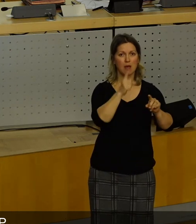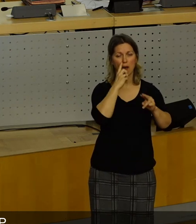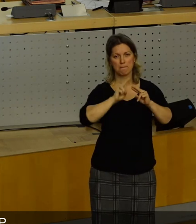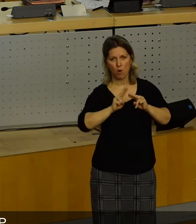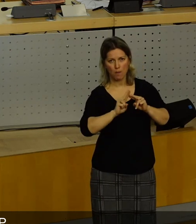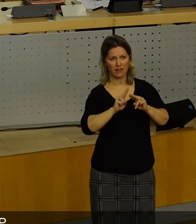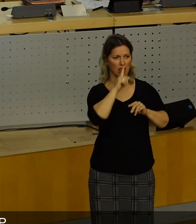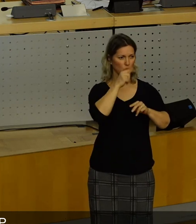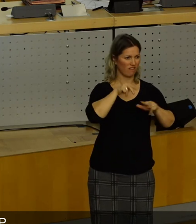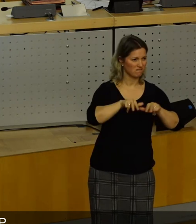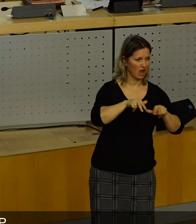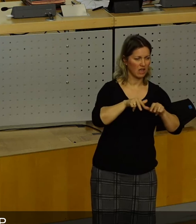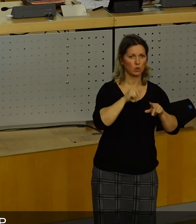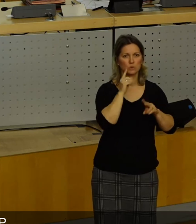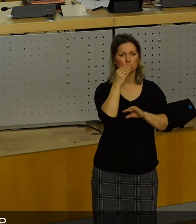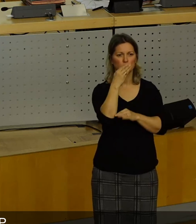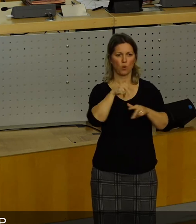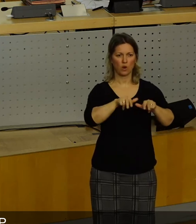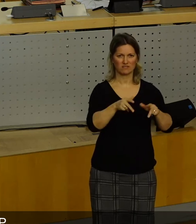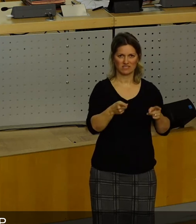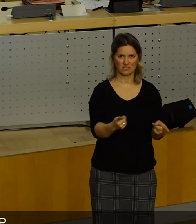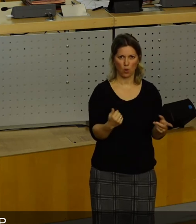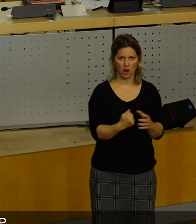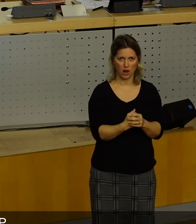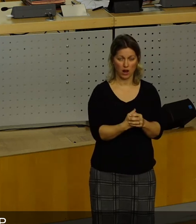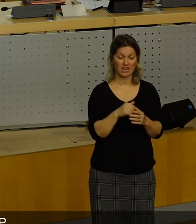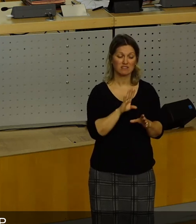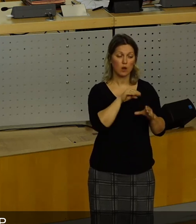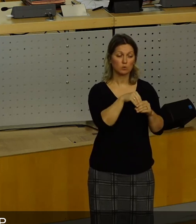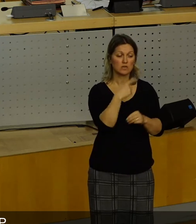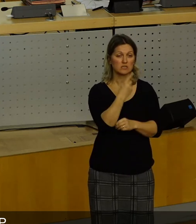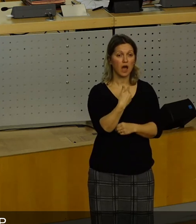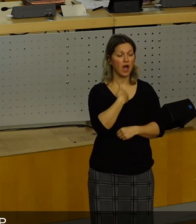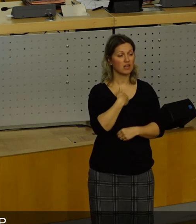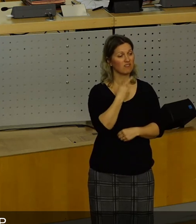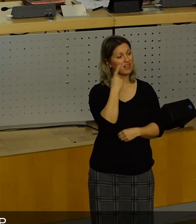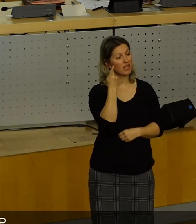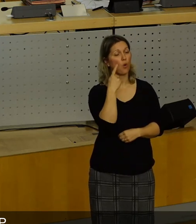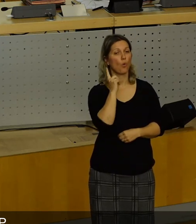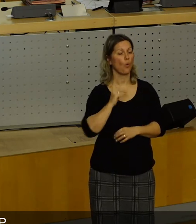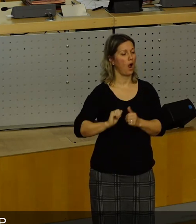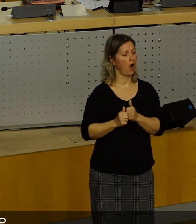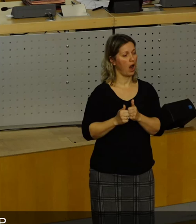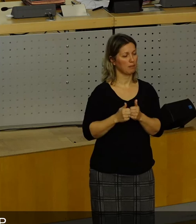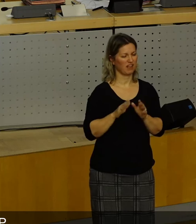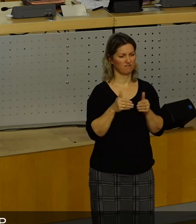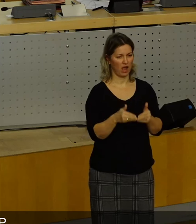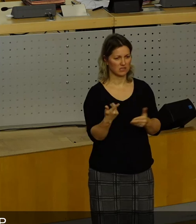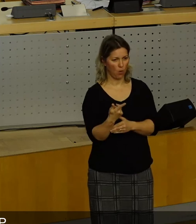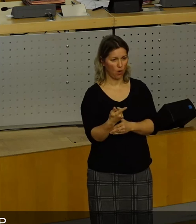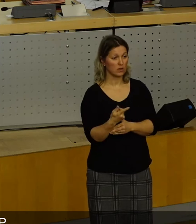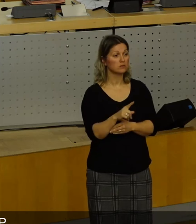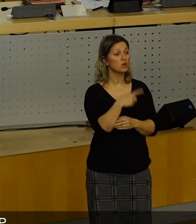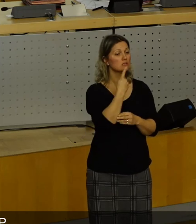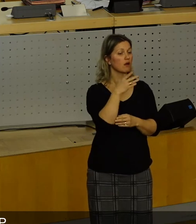Verkehr und wie das in Zukunft zu organisieren ist. Ich habe eins gesagt, wir sind hier nicht die Alibi-Fraktion, die für Sie alle ein Feigenblatt